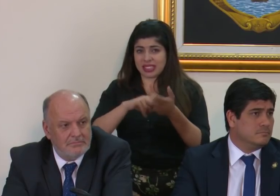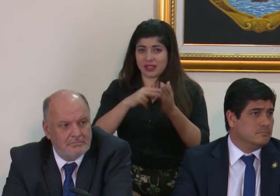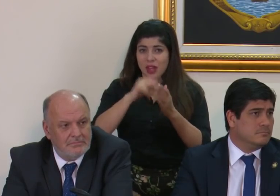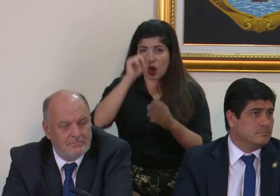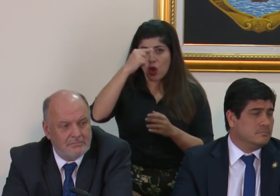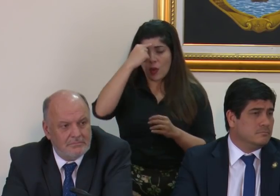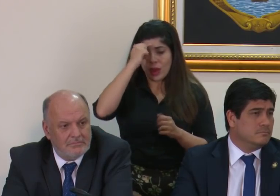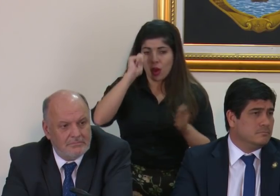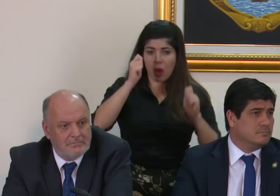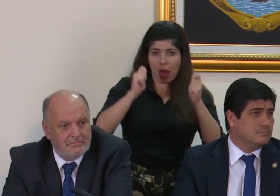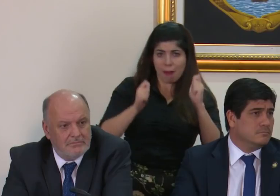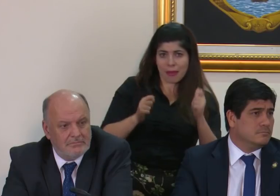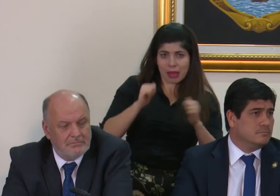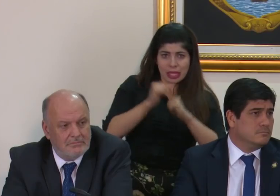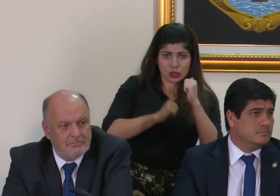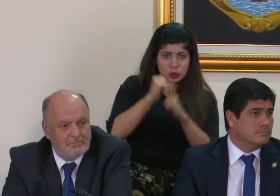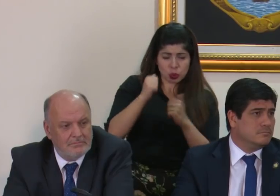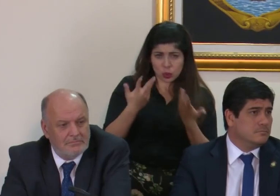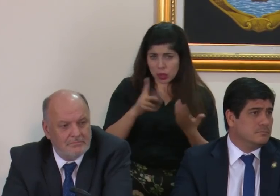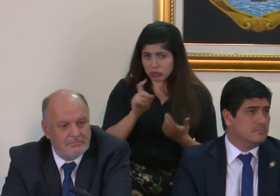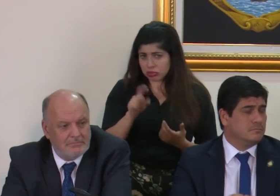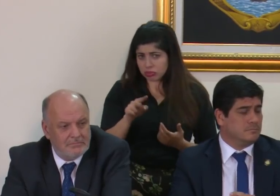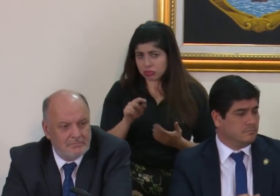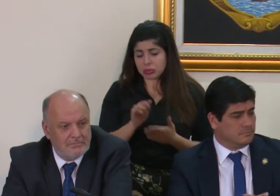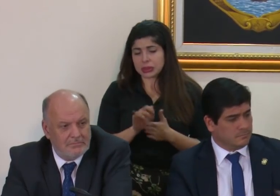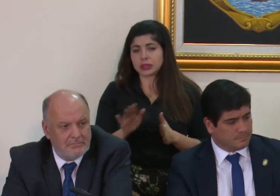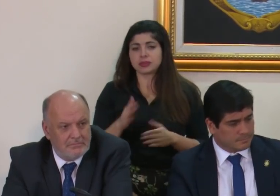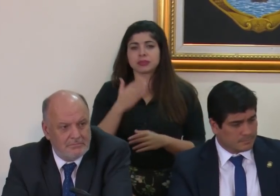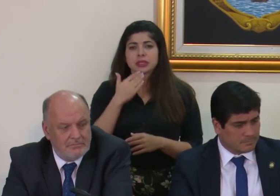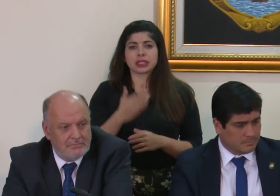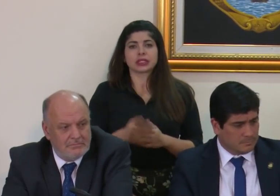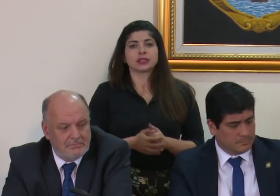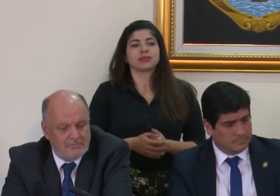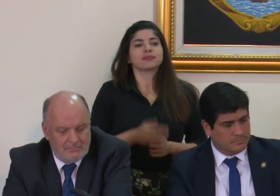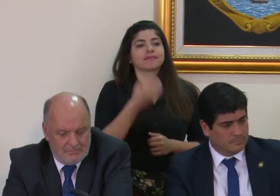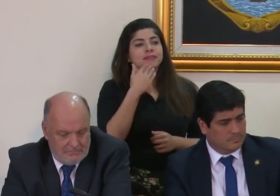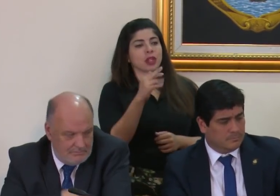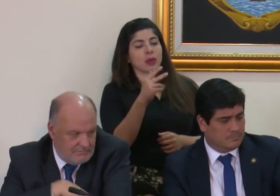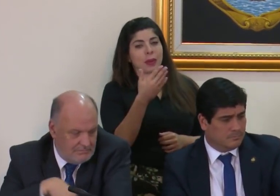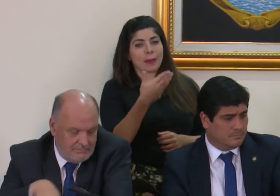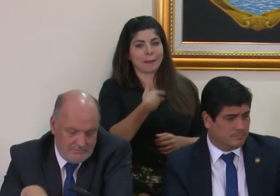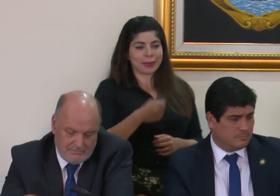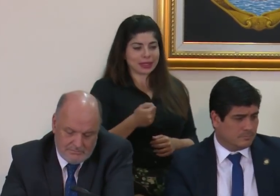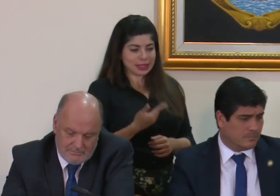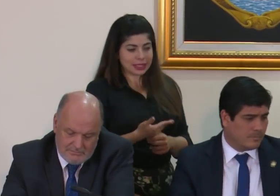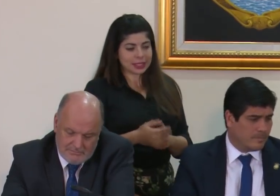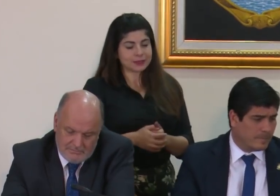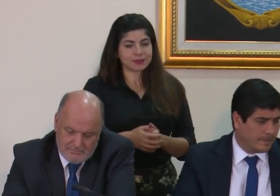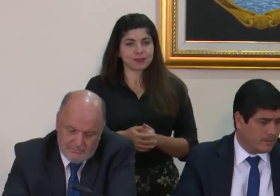del gobierno en ese sentido. Eso sería todo. Muchas gracias. Gracias, colega, señor presidente.